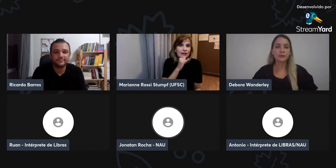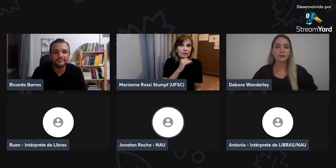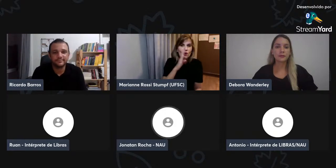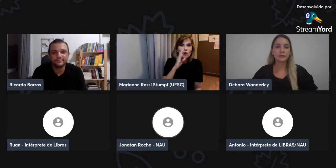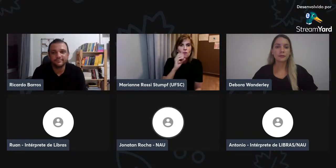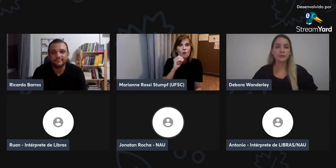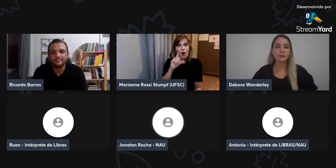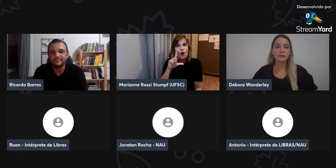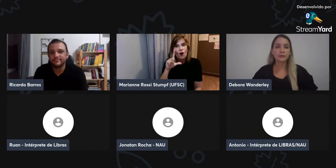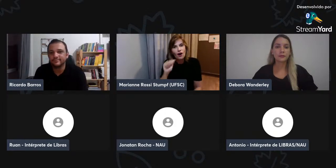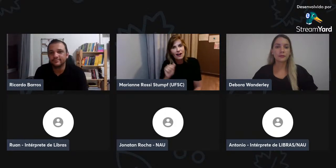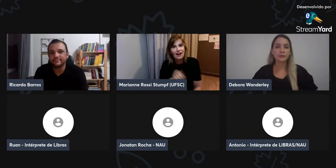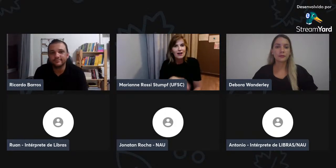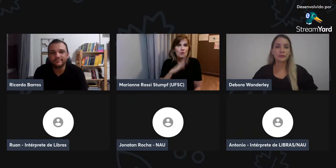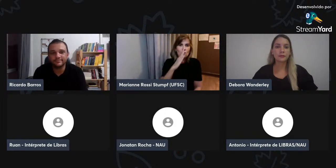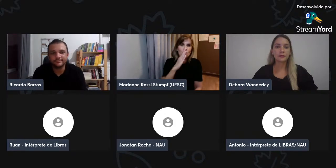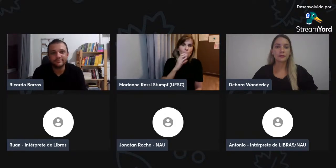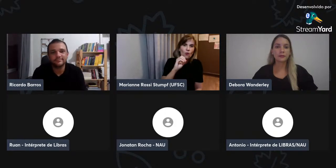das letras,